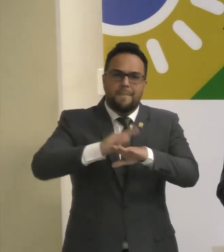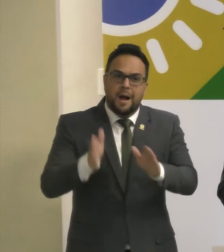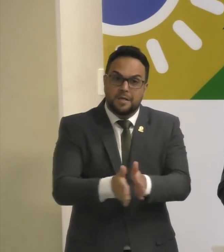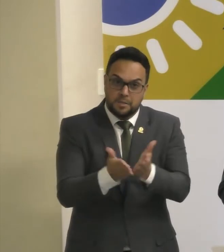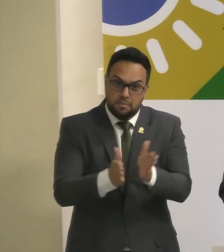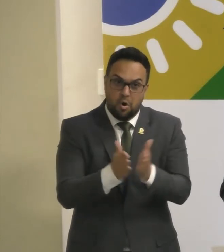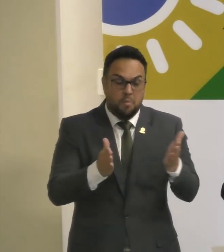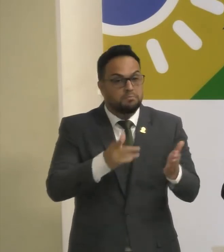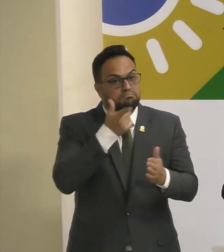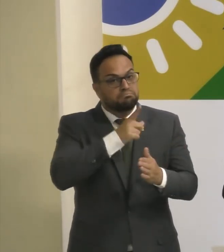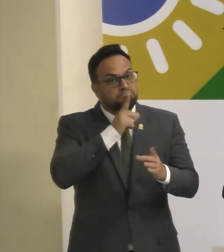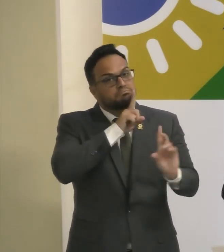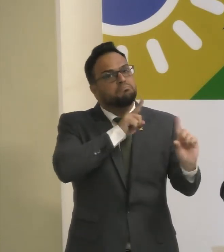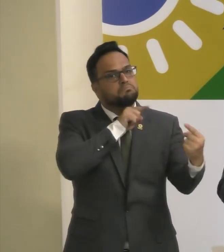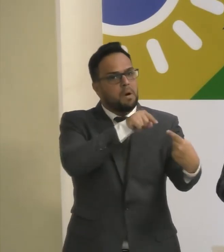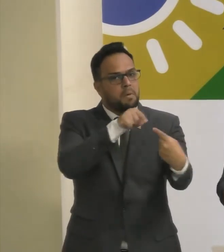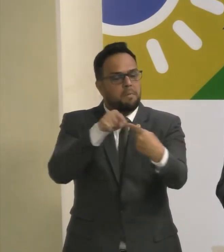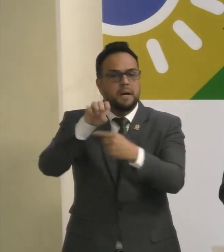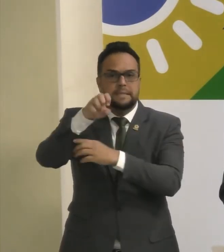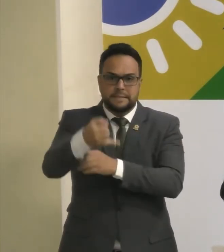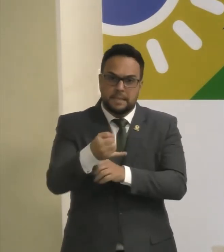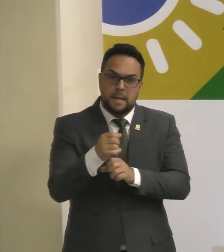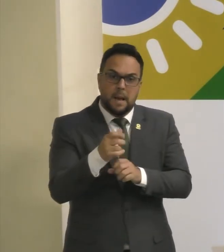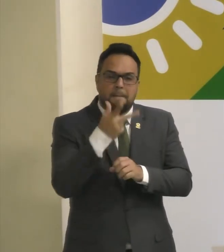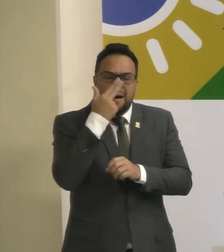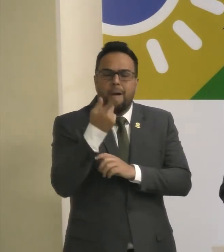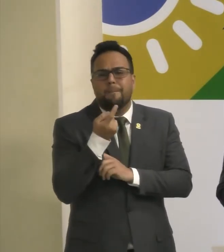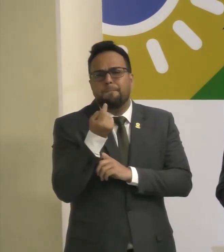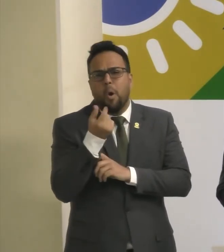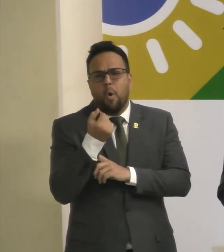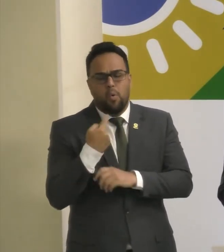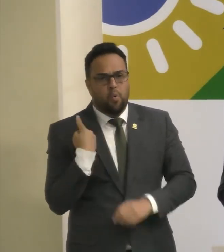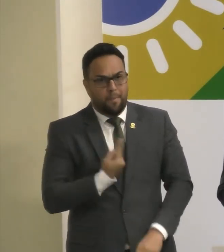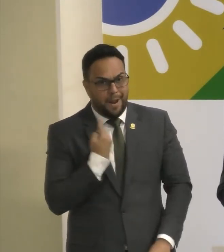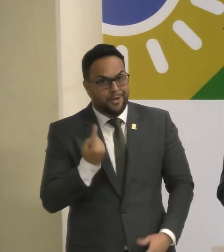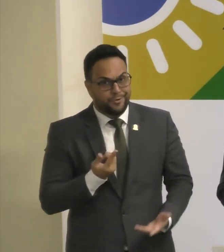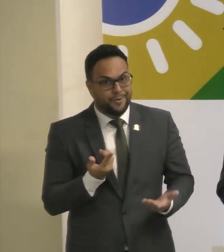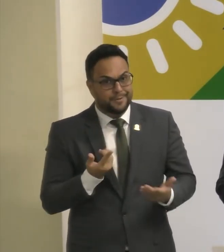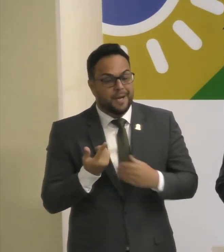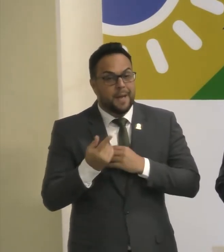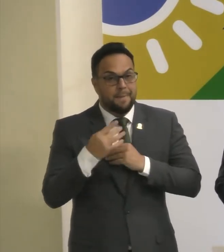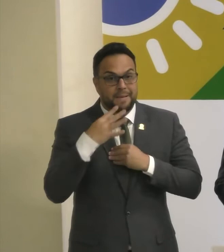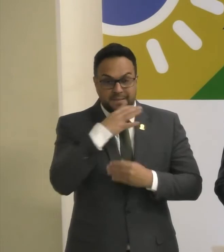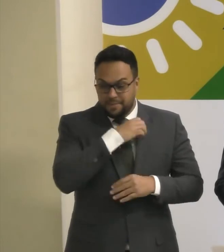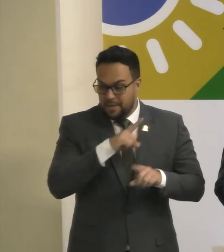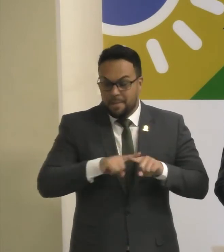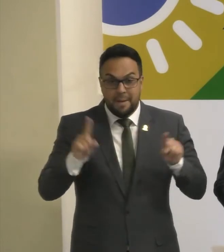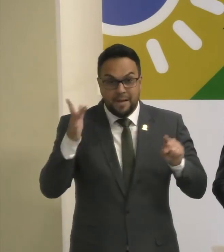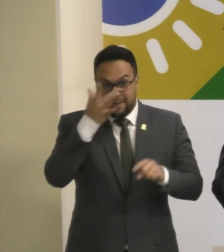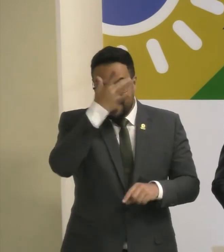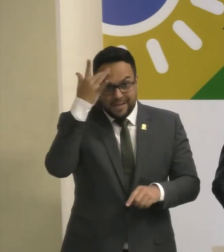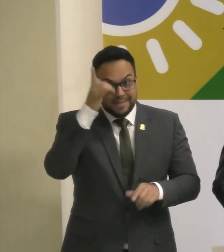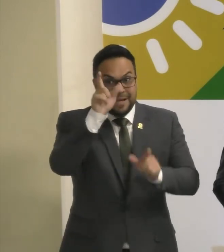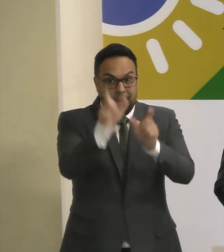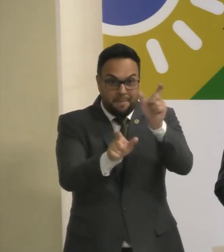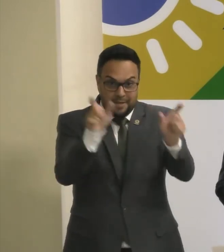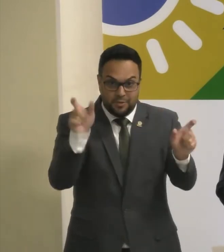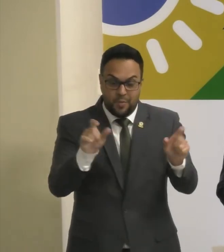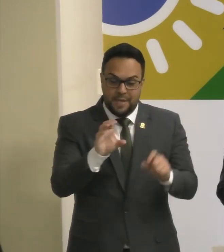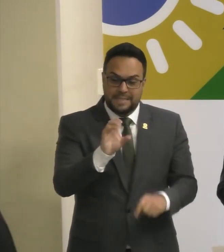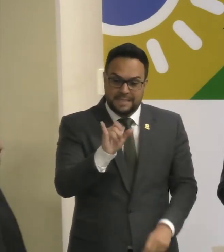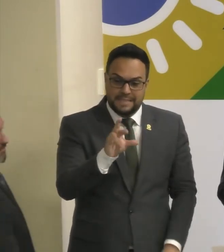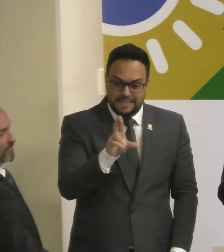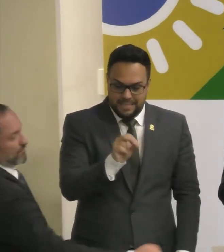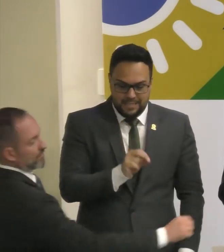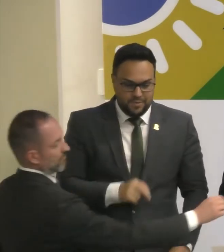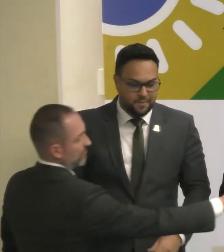sim, com essa medida. Parece pouco para nós, pelo que nós percebemos. Para essas pessoas, como disse o Ciro aqui,